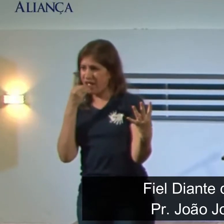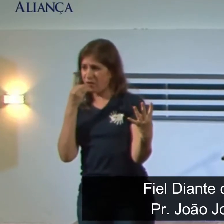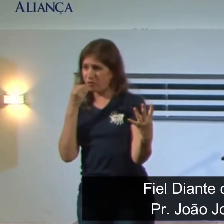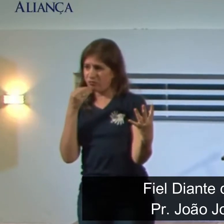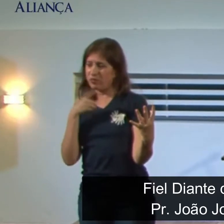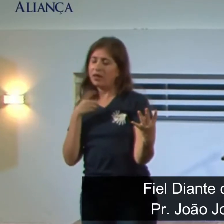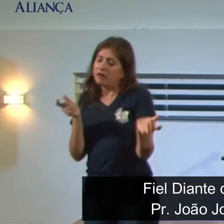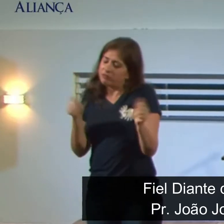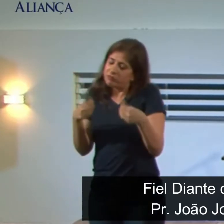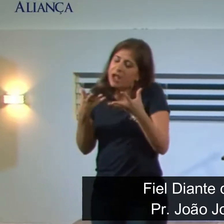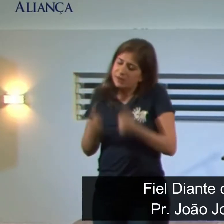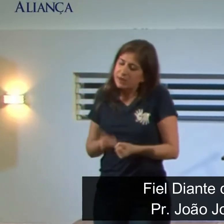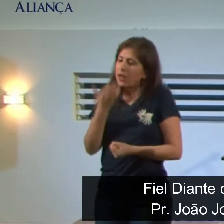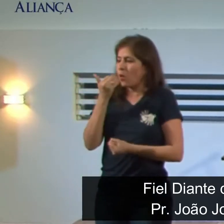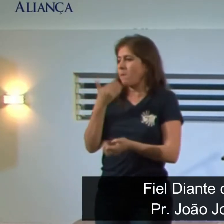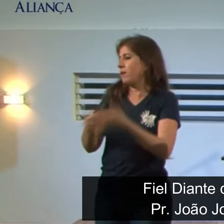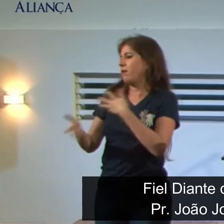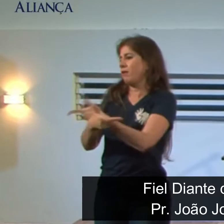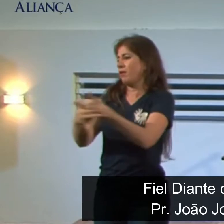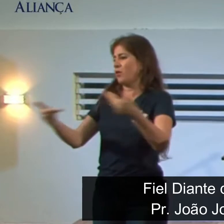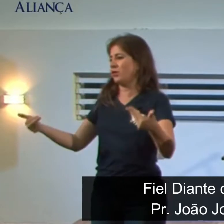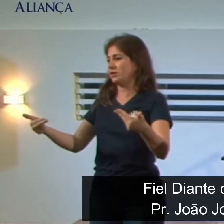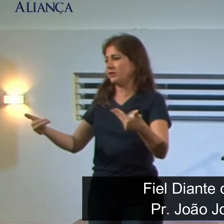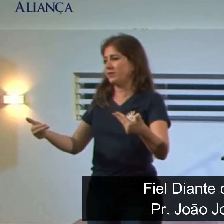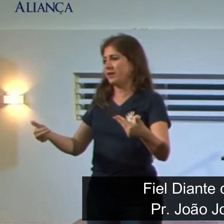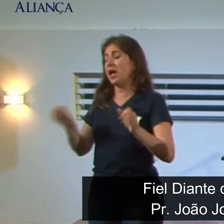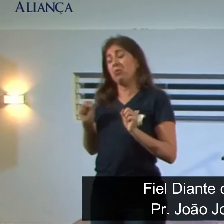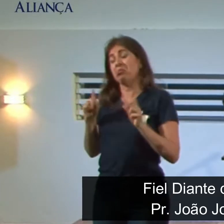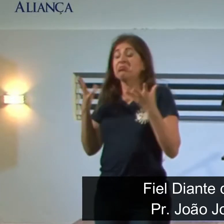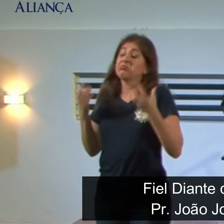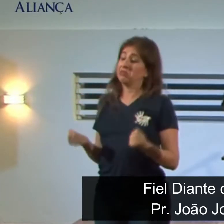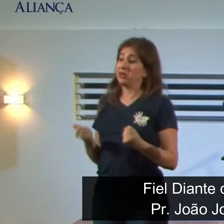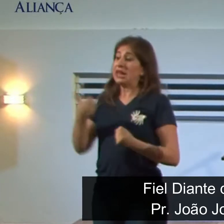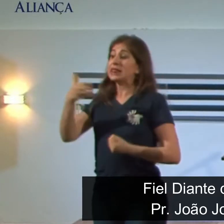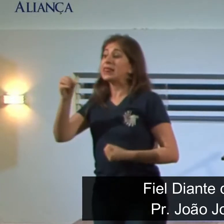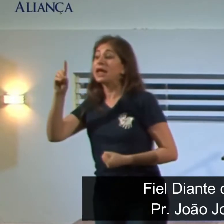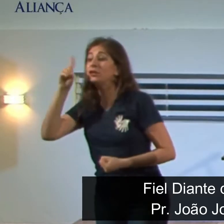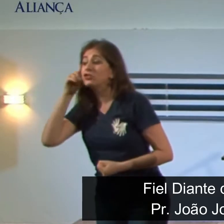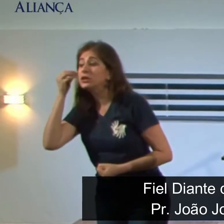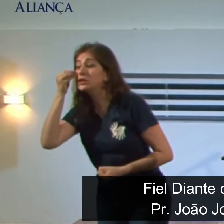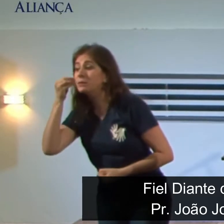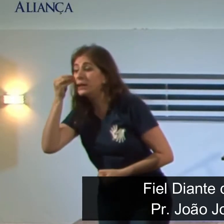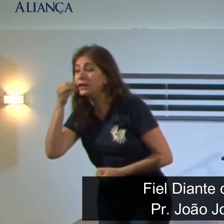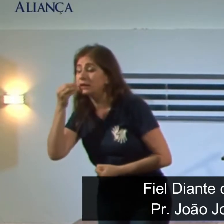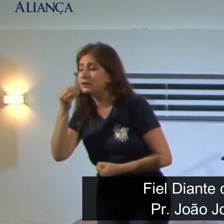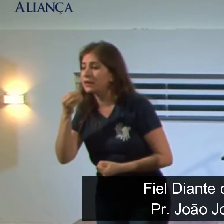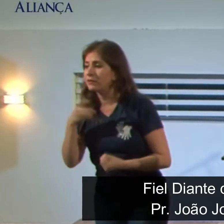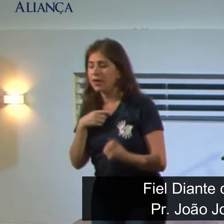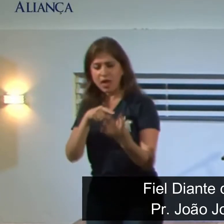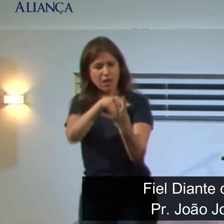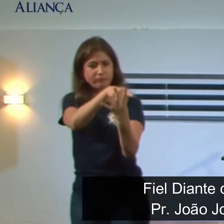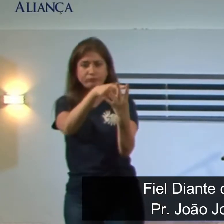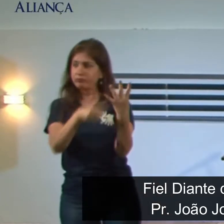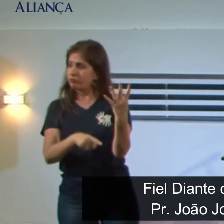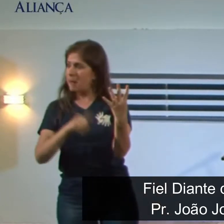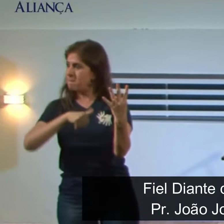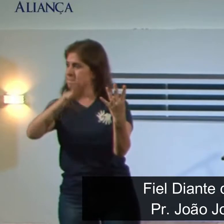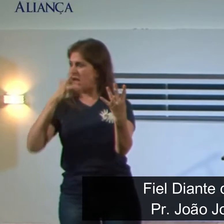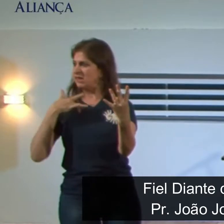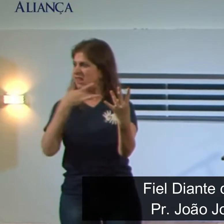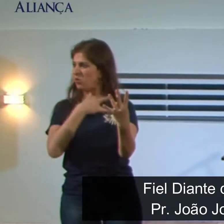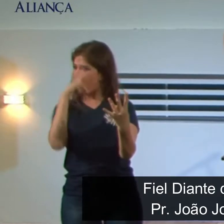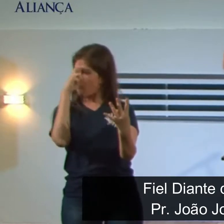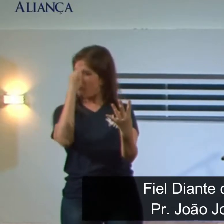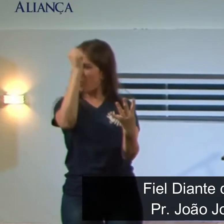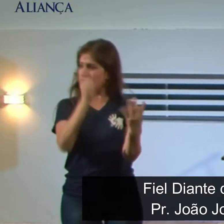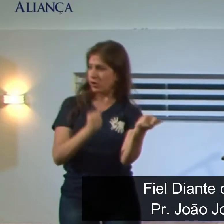concordou e fez a experiência com eles durante dez dias. Passados os dez dias, eles pareciam mais saudáveis e mais